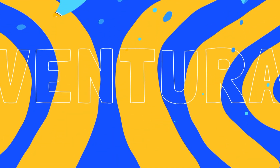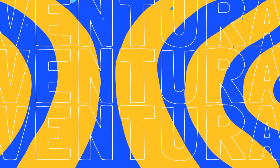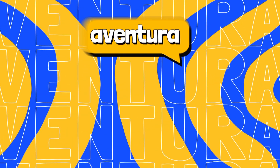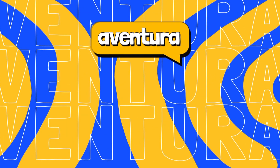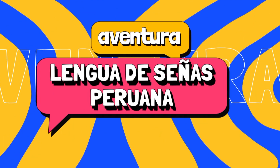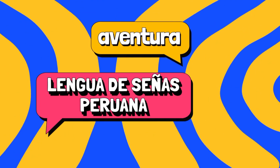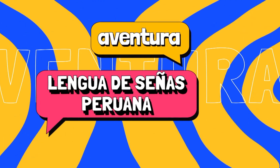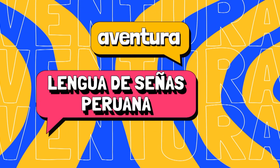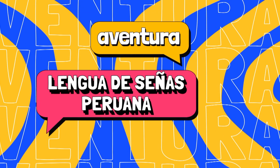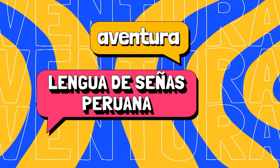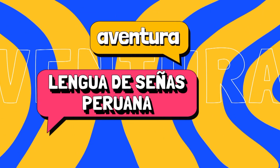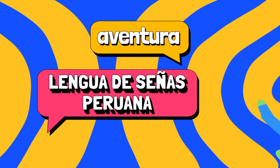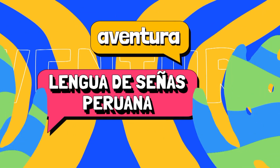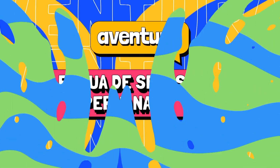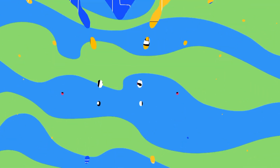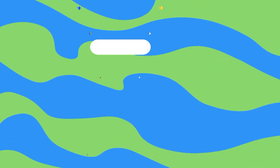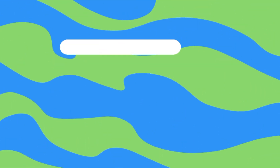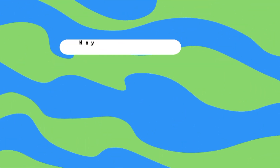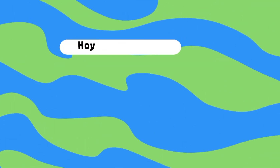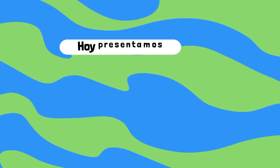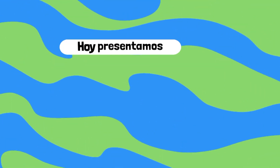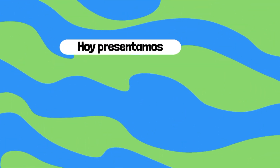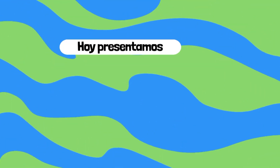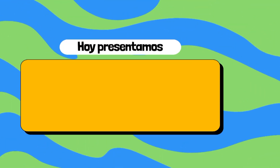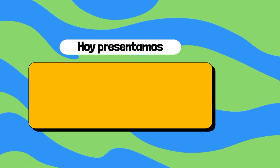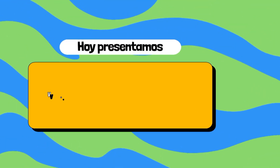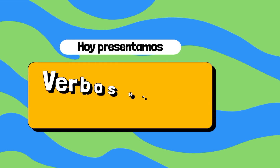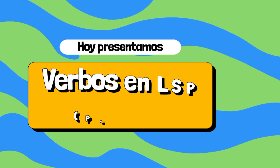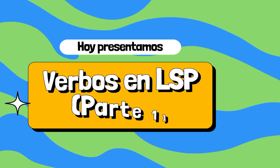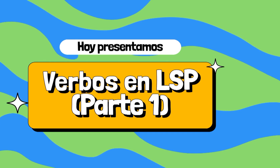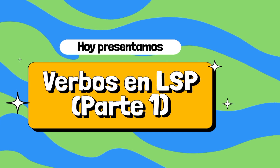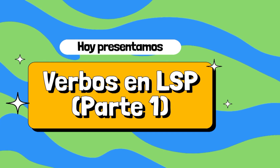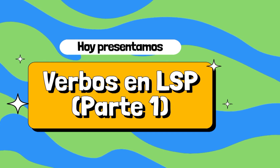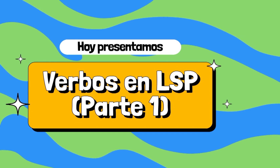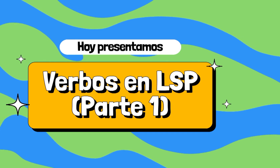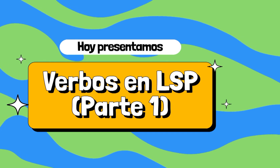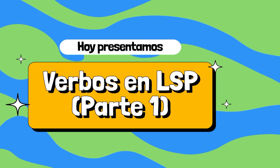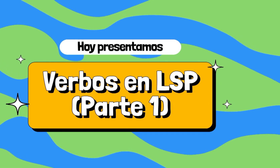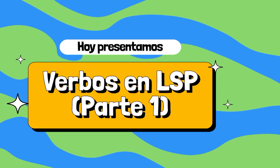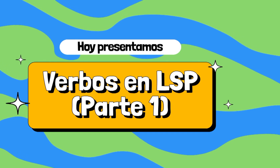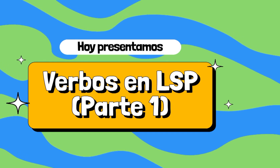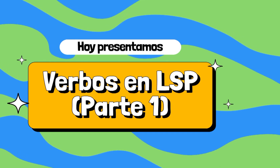Aventura Lengua de Señas Peruana. Hoy presentamos Verbos en LSP Parte 1.